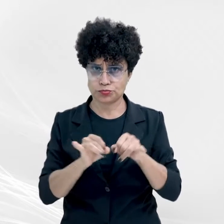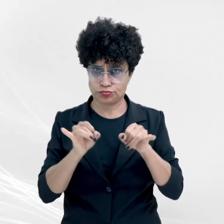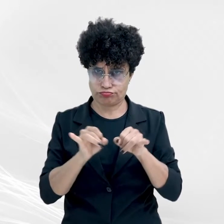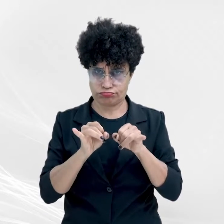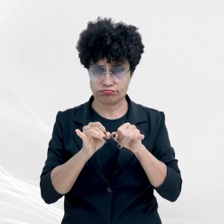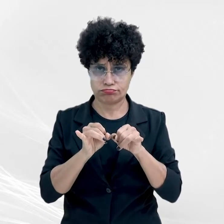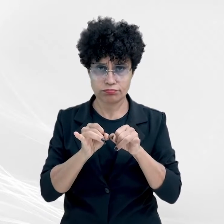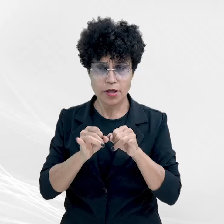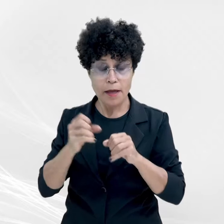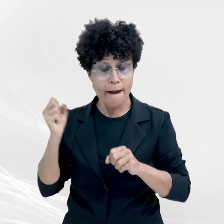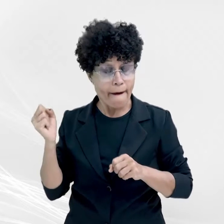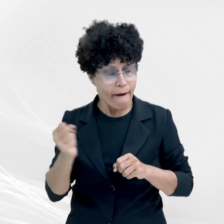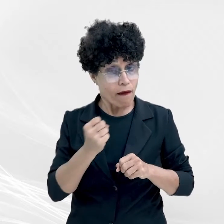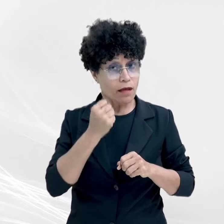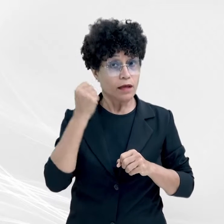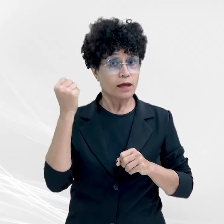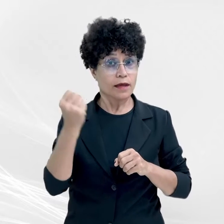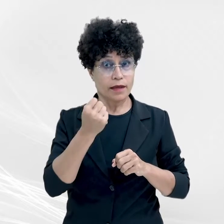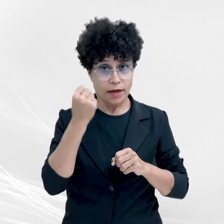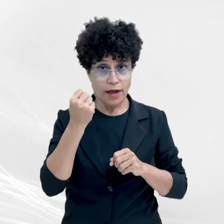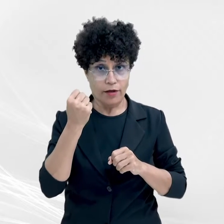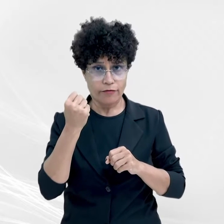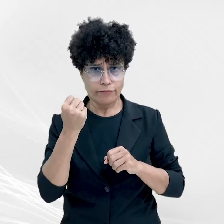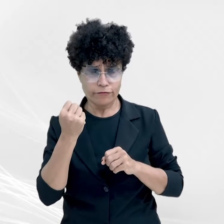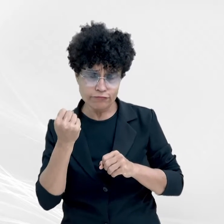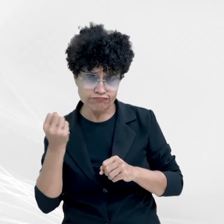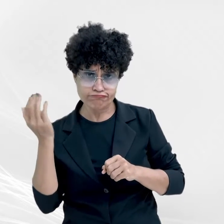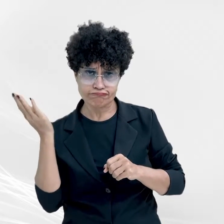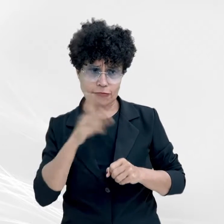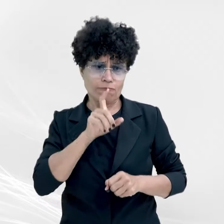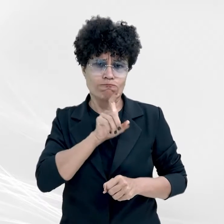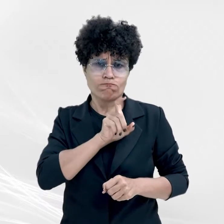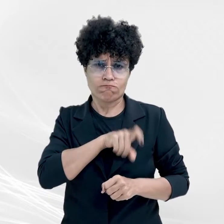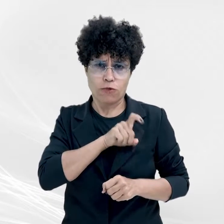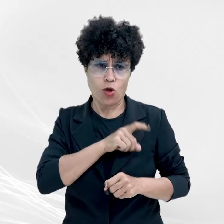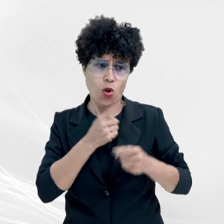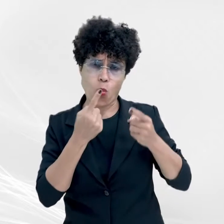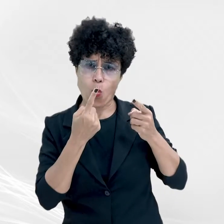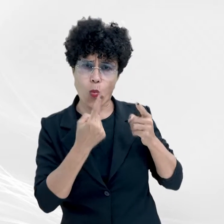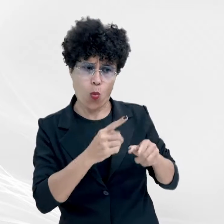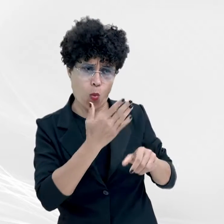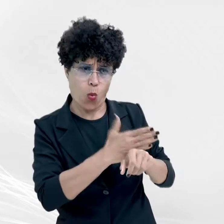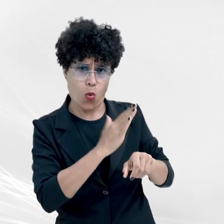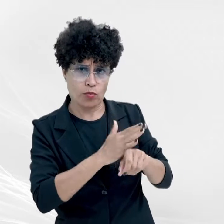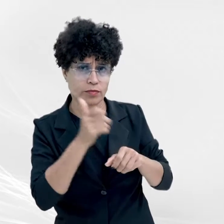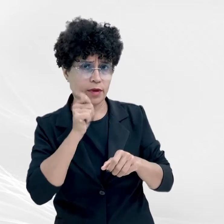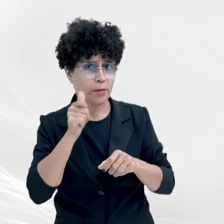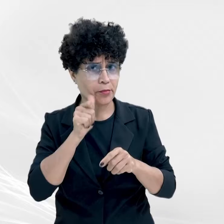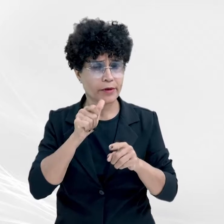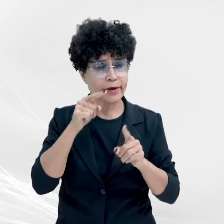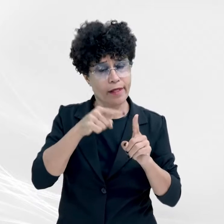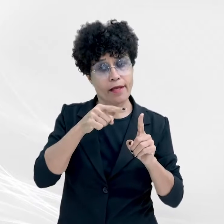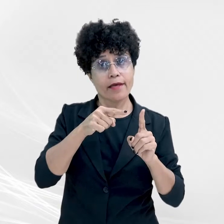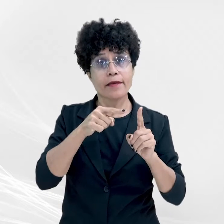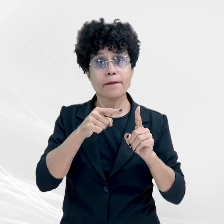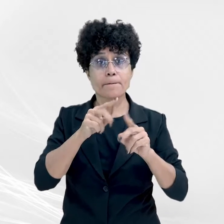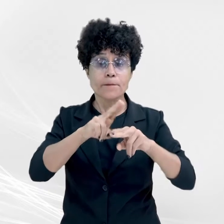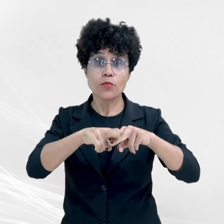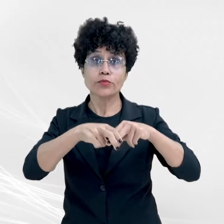agravantes, emprego de meio cruel e praticado contra a mulher por razão da condição do sexo feminino.